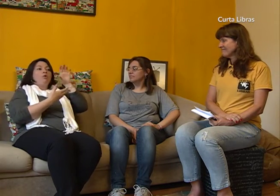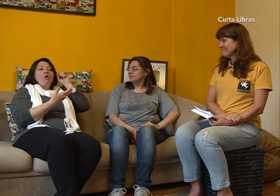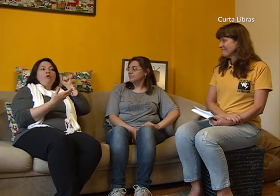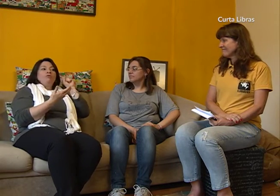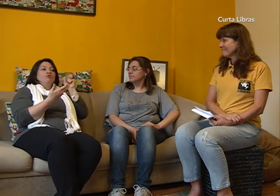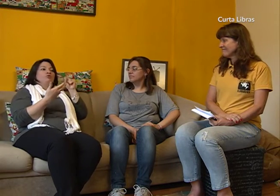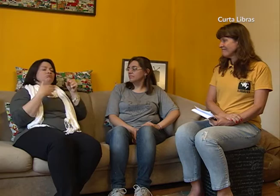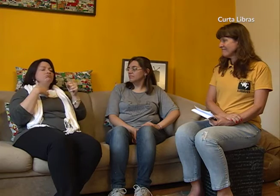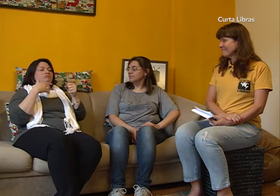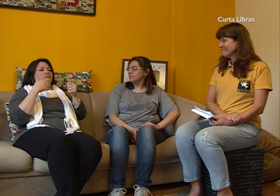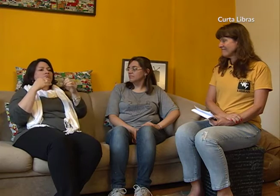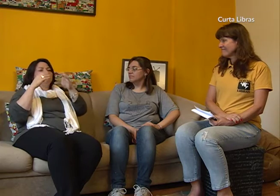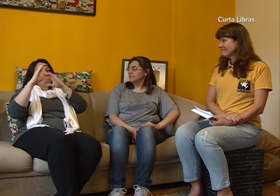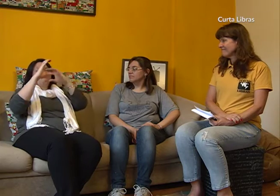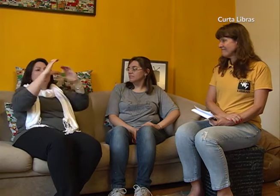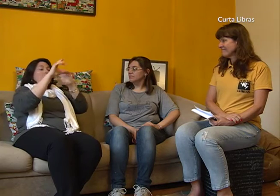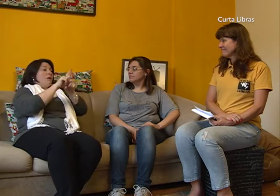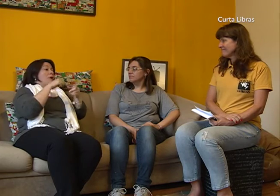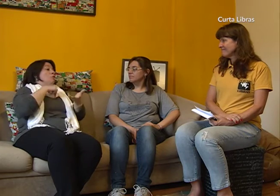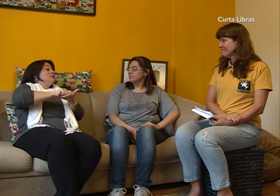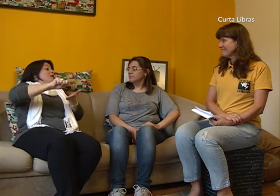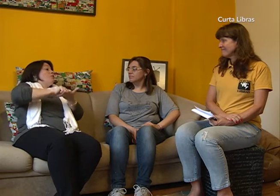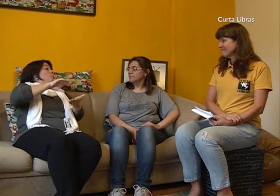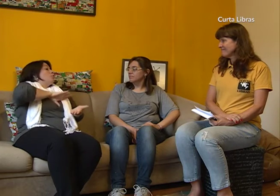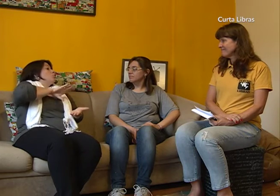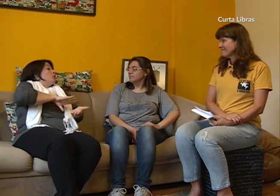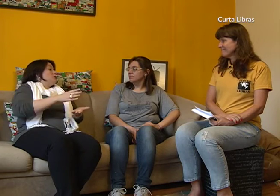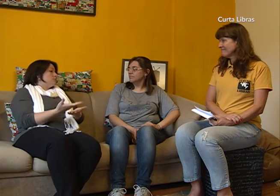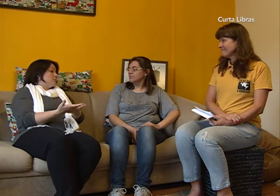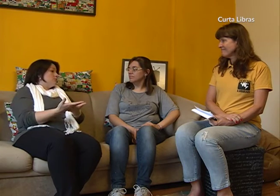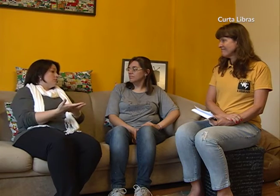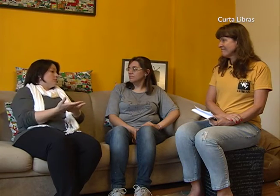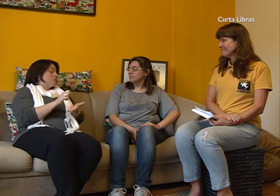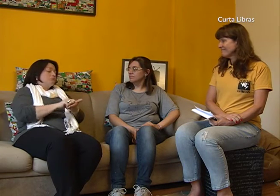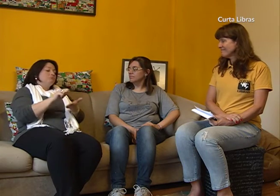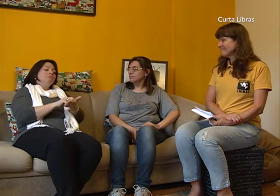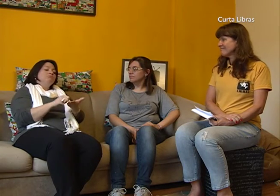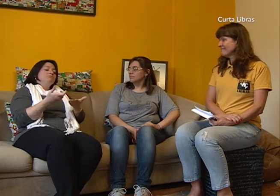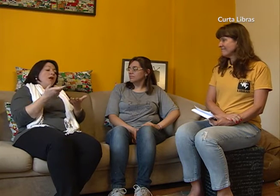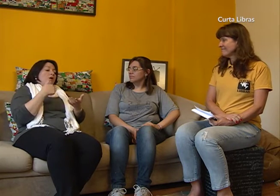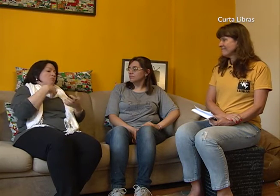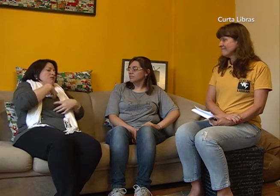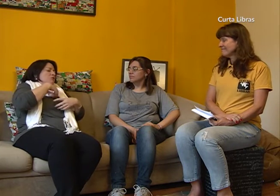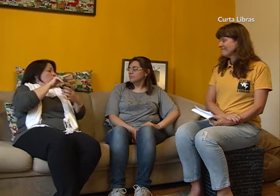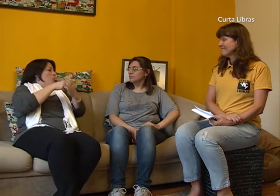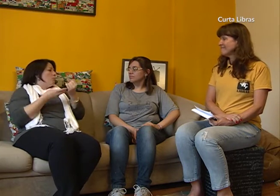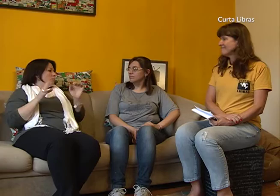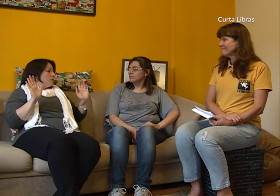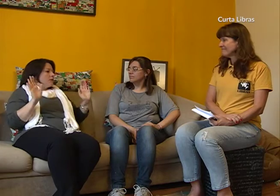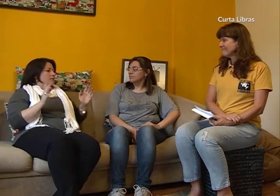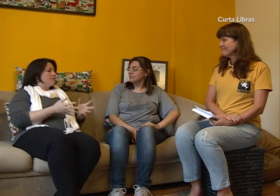A minha família é ouvinte. Assim como alguns amigos. E eu me comunico escrevendo em português. Por isso sim, eu me sinto bilingue.